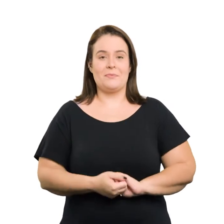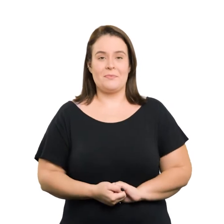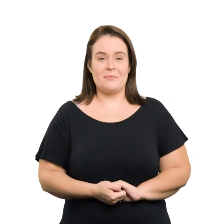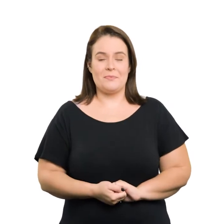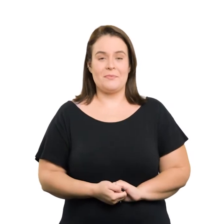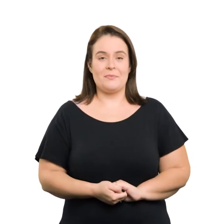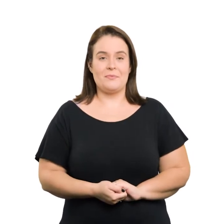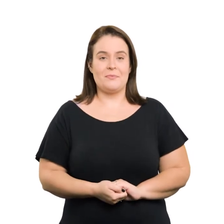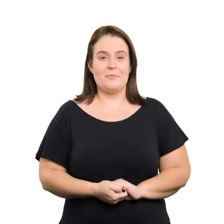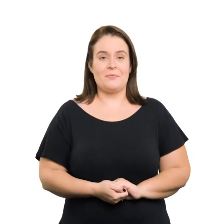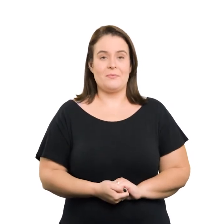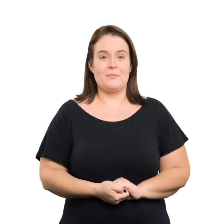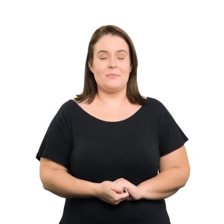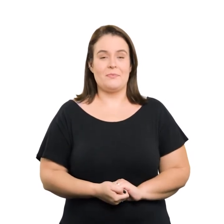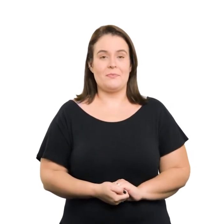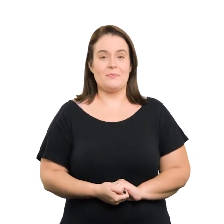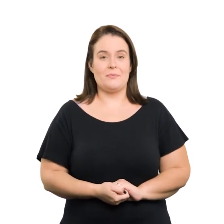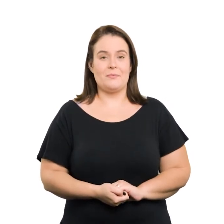acessível